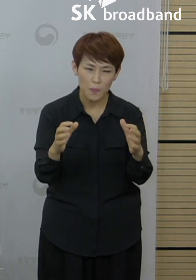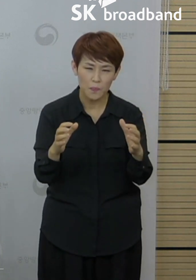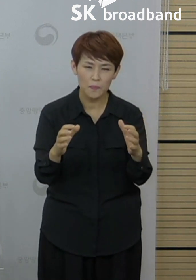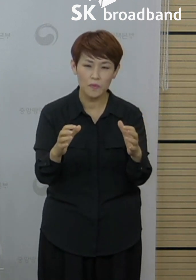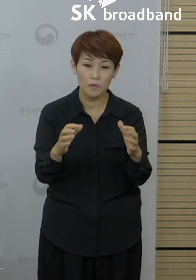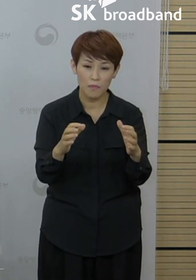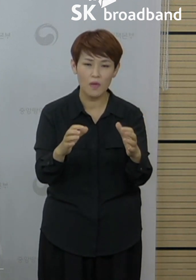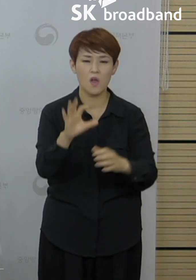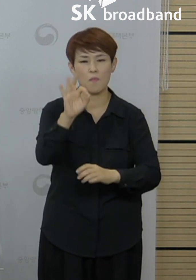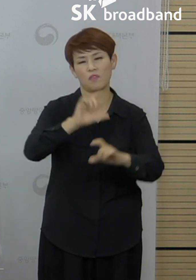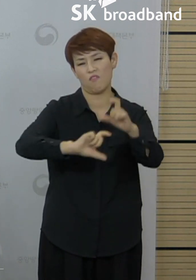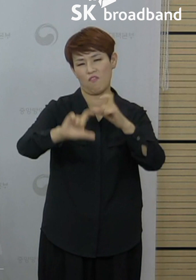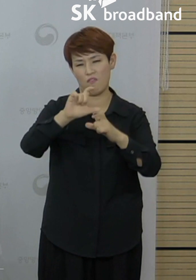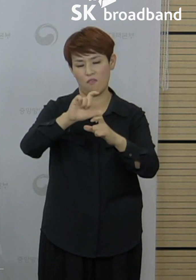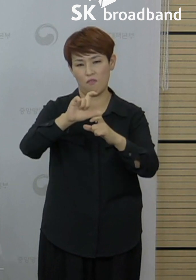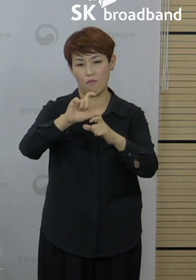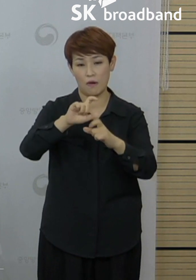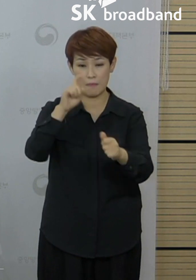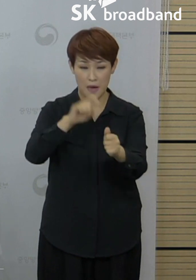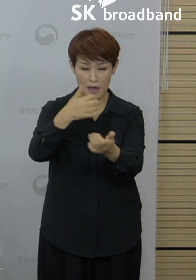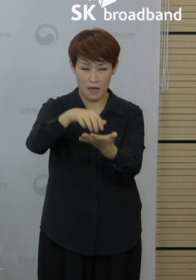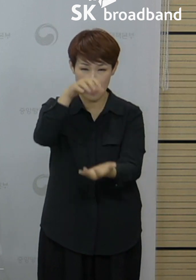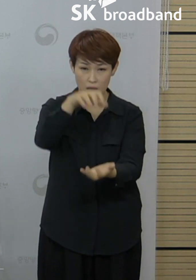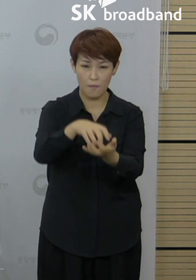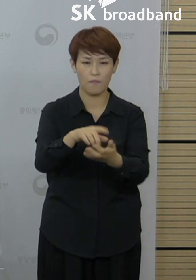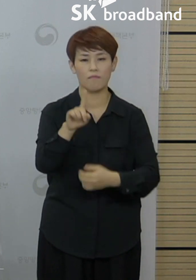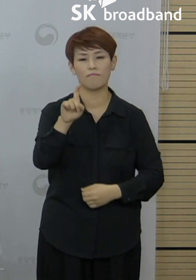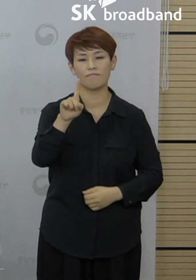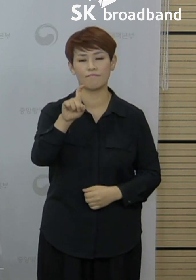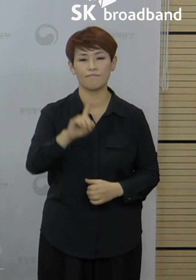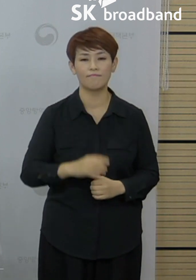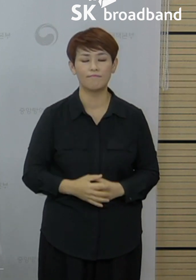현재까지의 누적 확진자는 총 11명입니다.